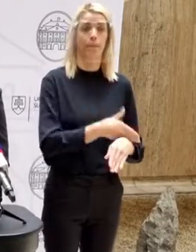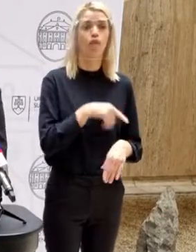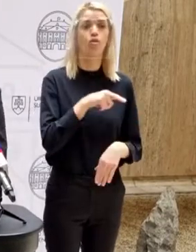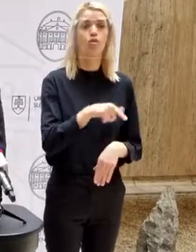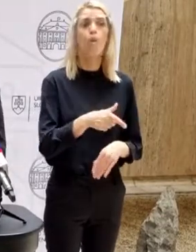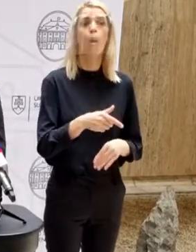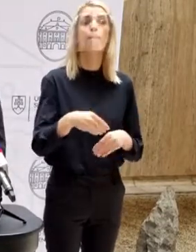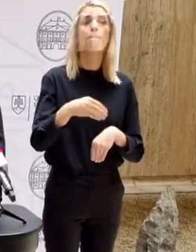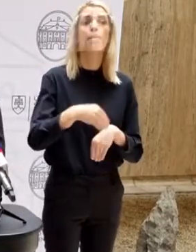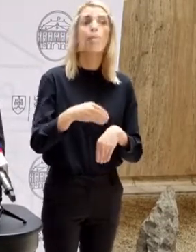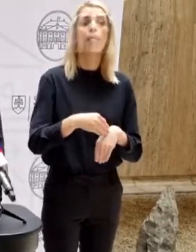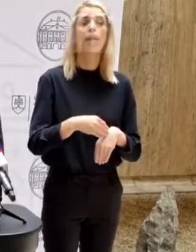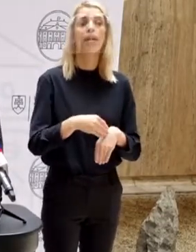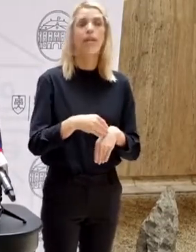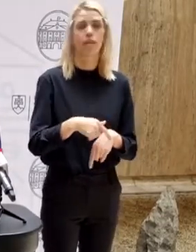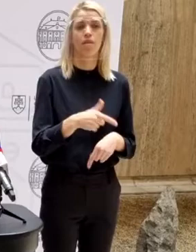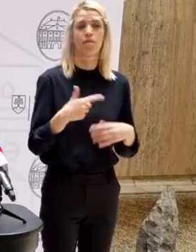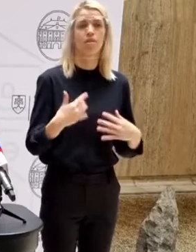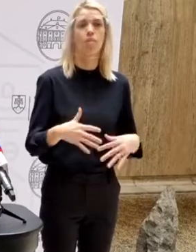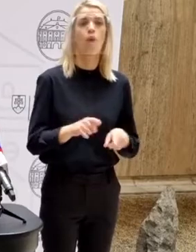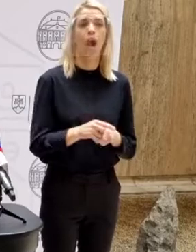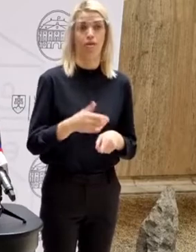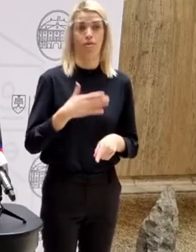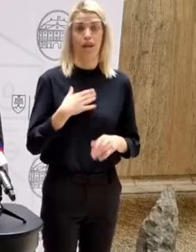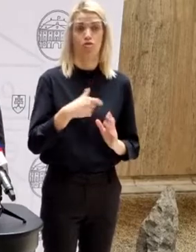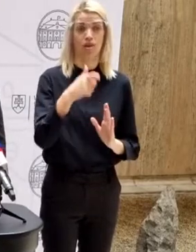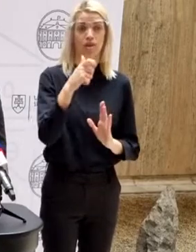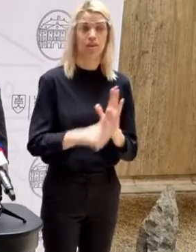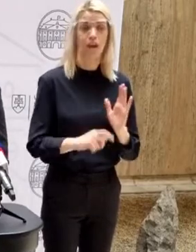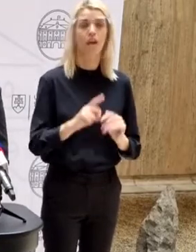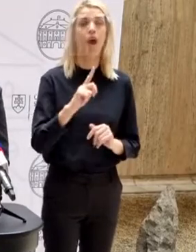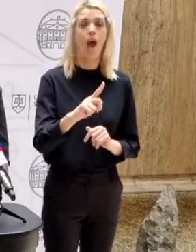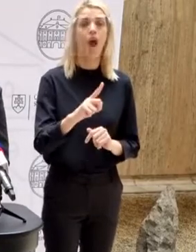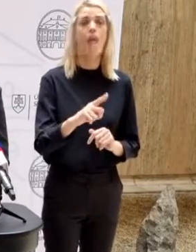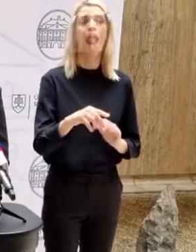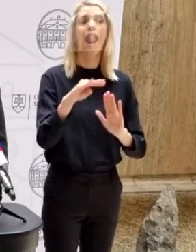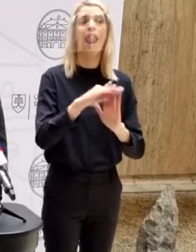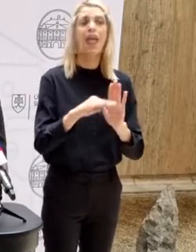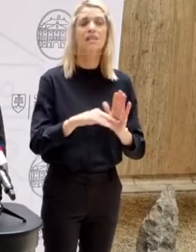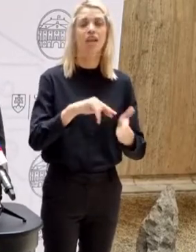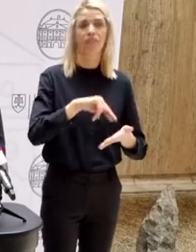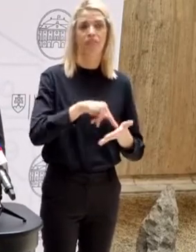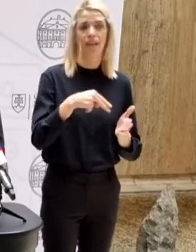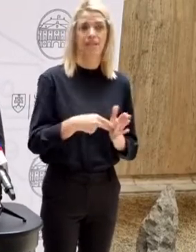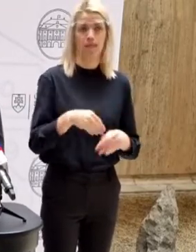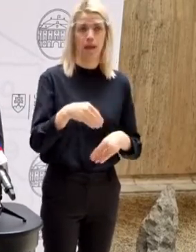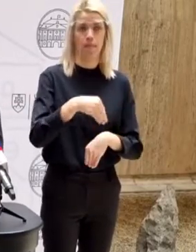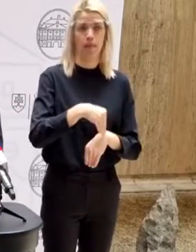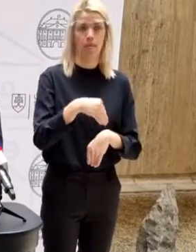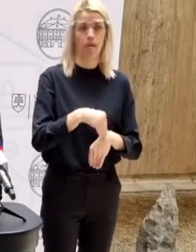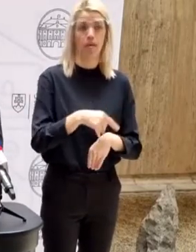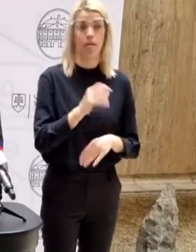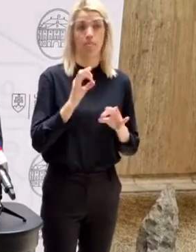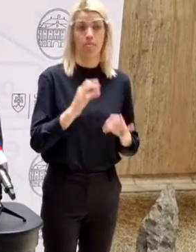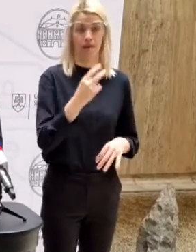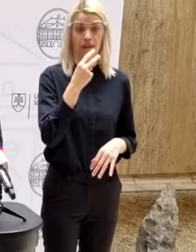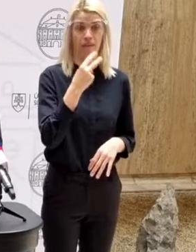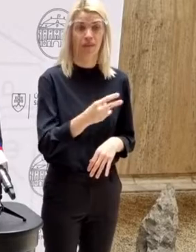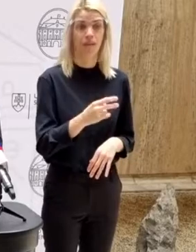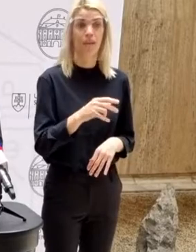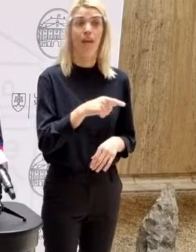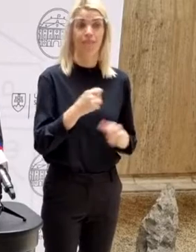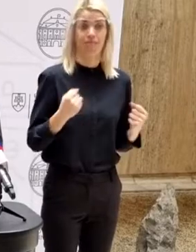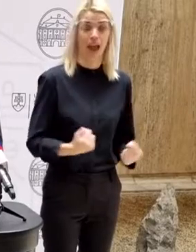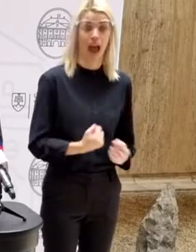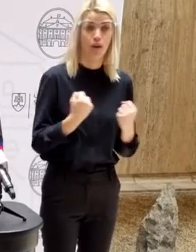neboli pripomienky, ktoré boli znašané z našej strany. To boli legislatívno-technické pripomienky. A vidíte, že aj keď